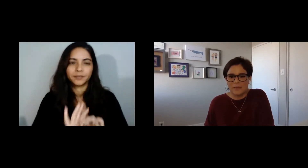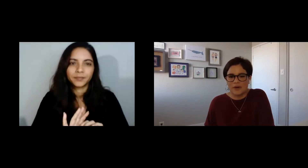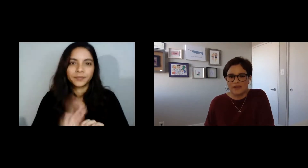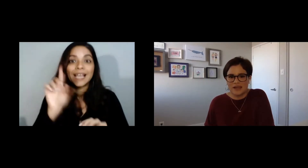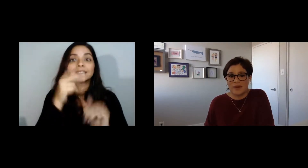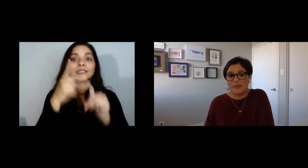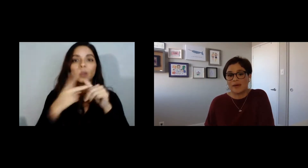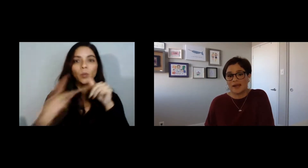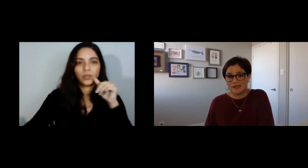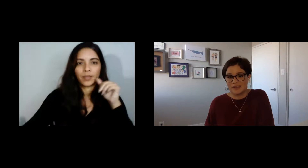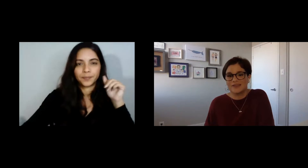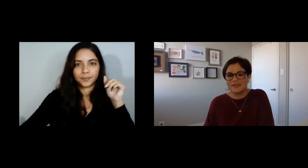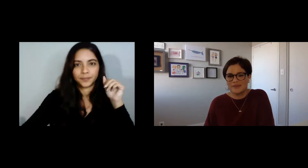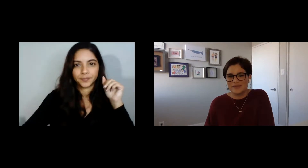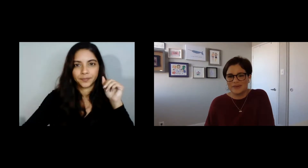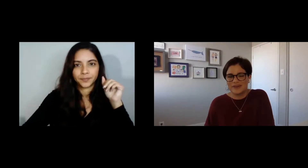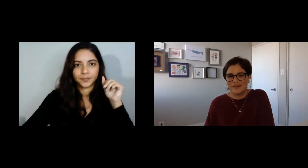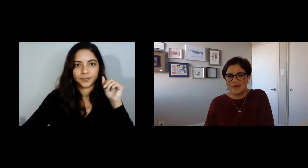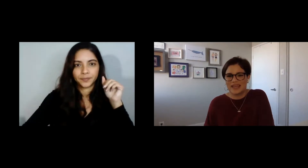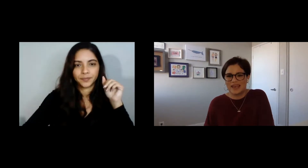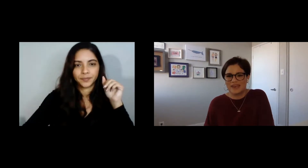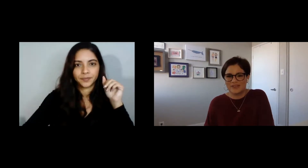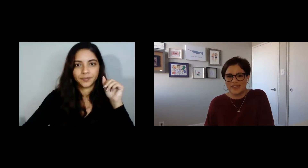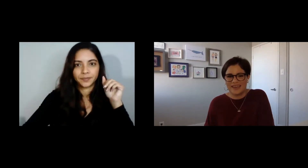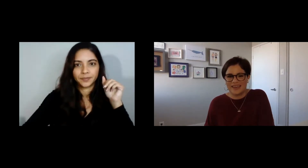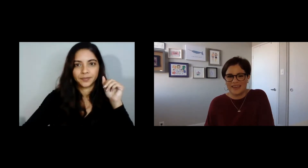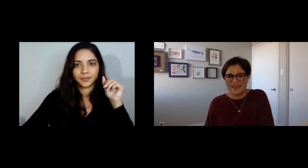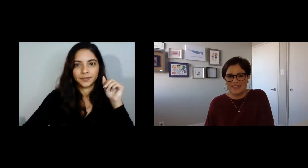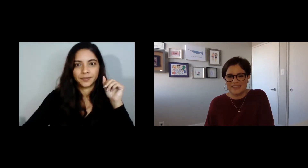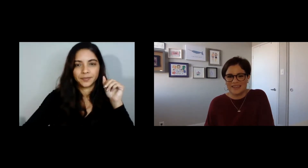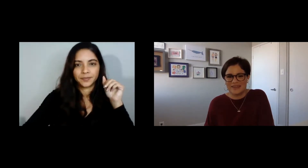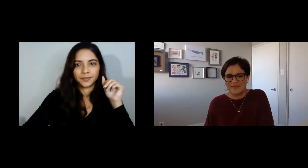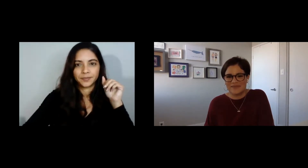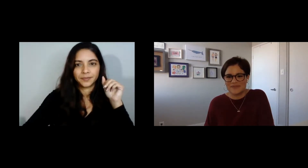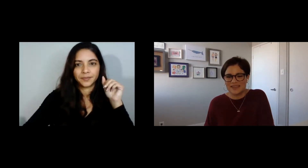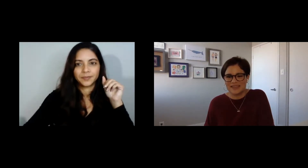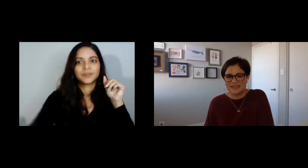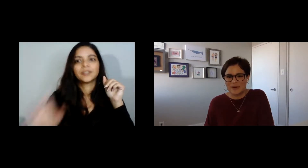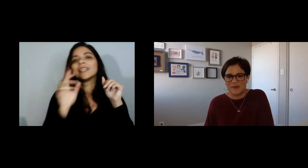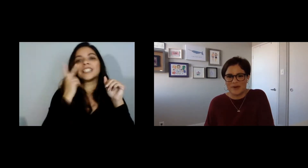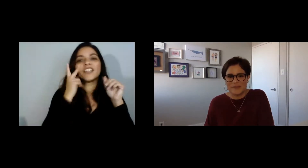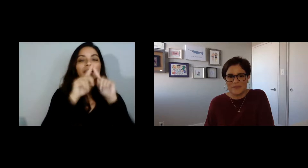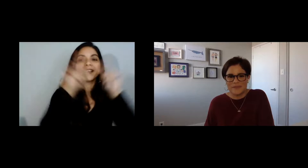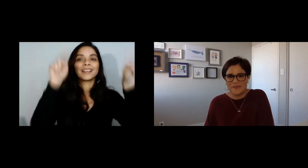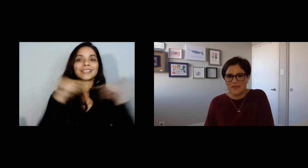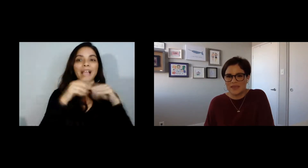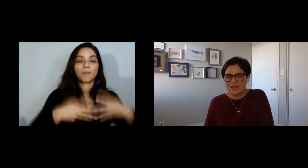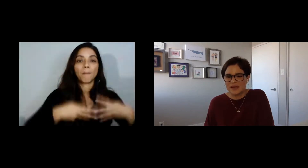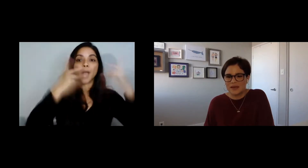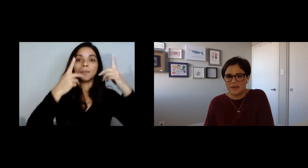nos estamos esperando por por por qué nos toque esa vacuna